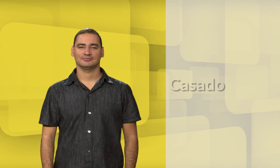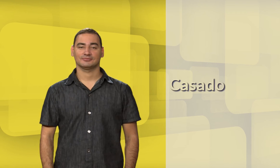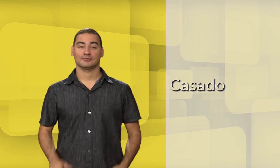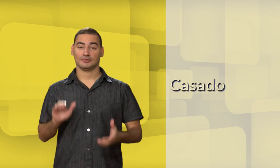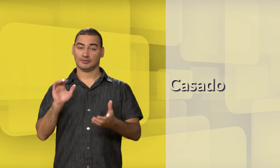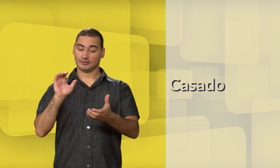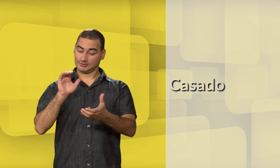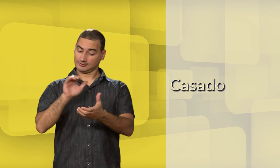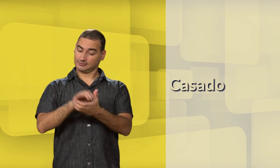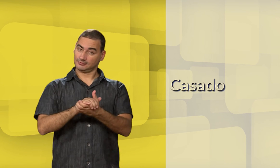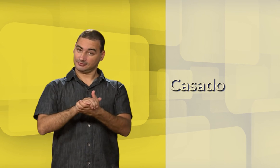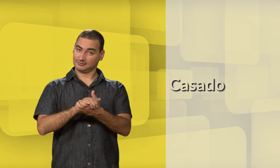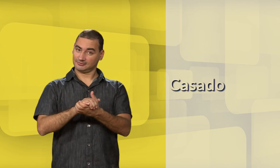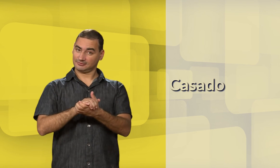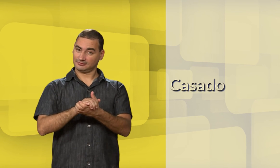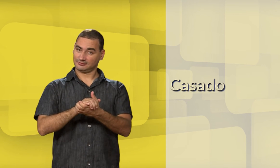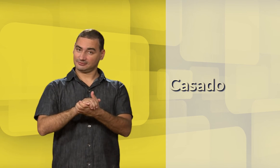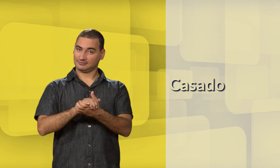Casado